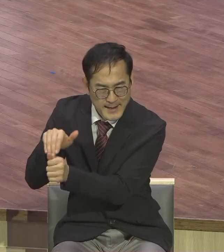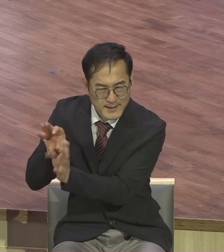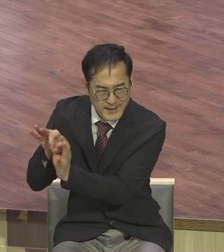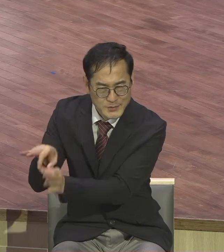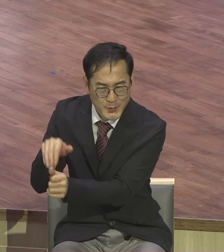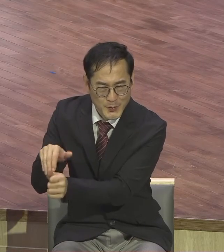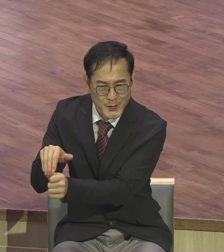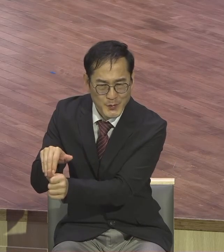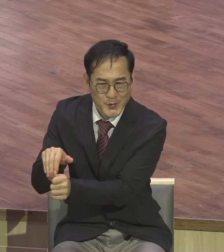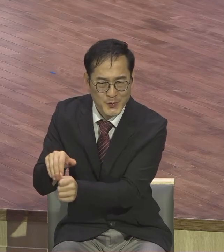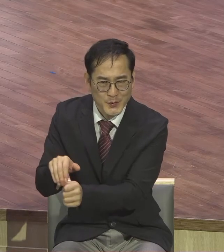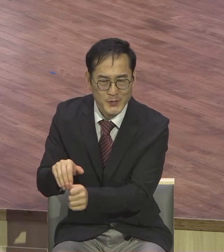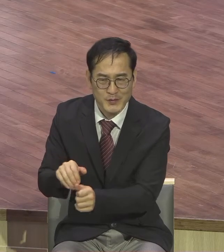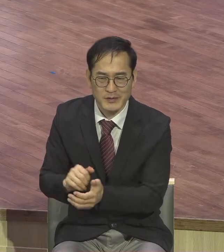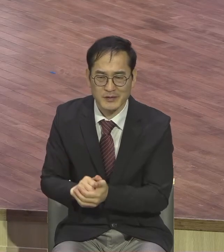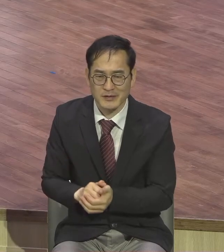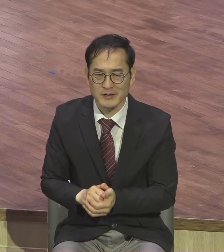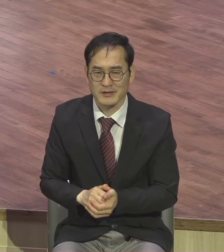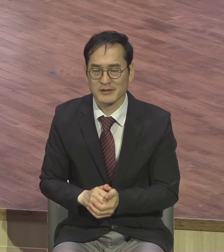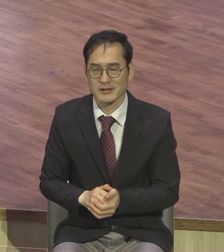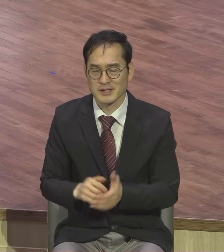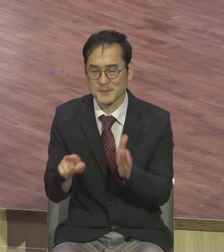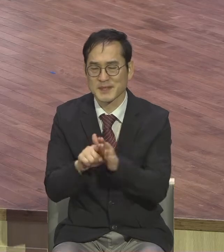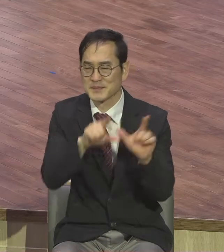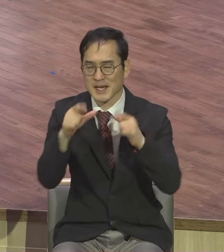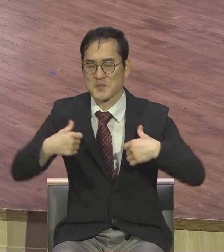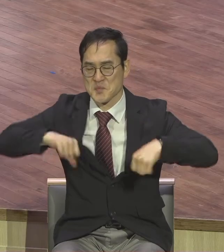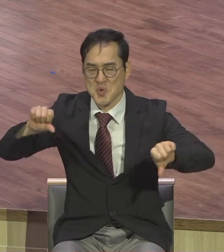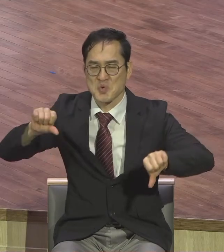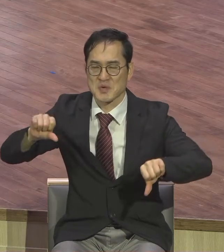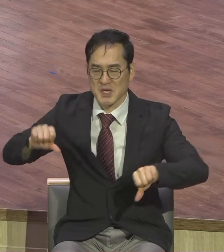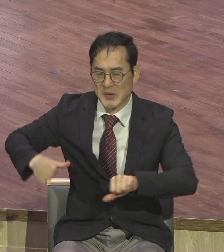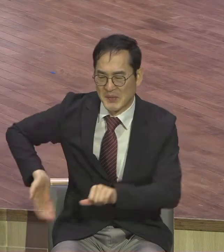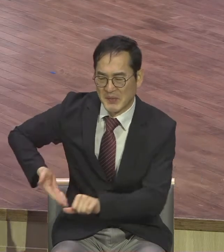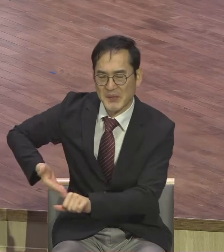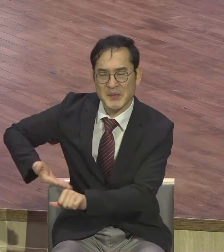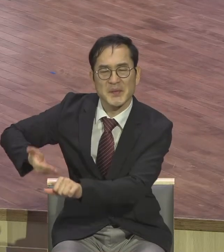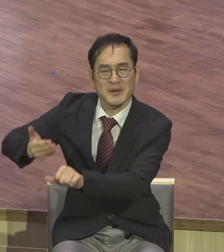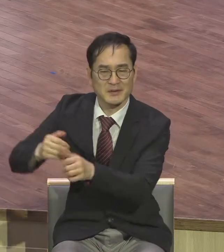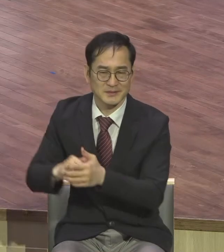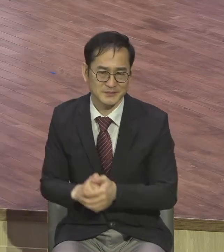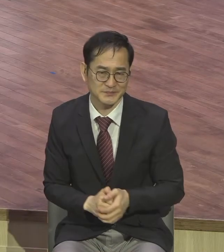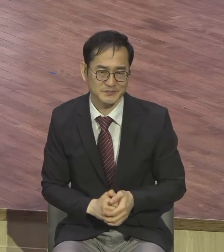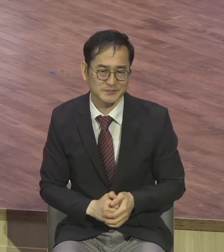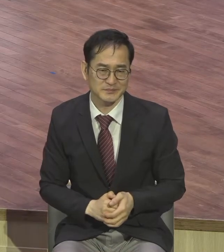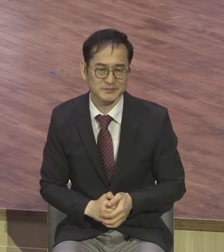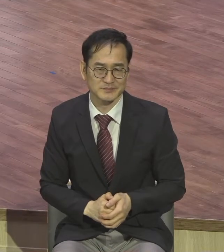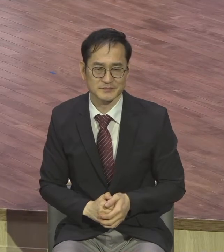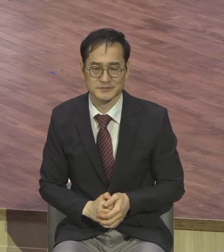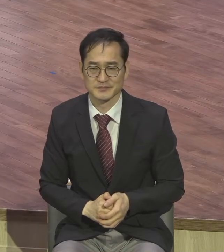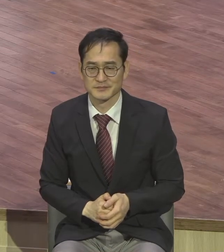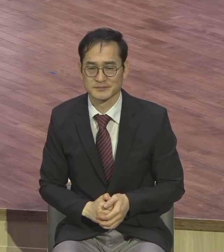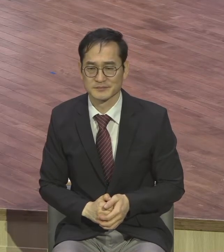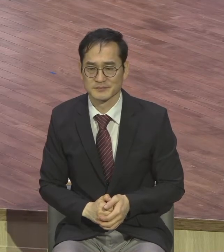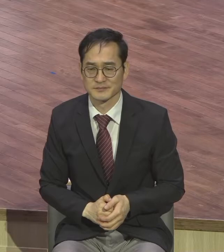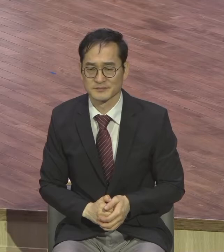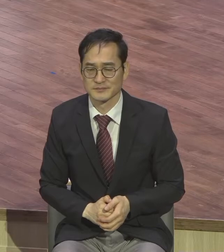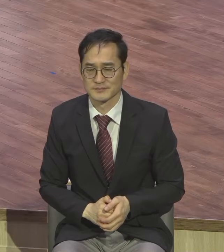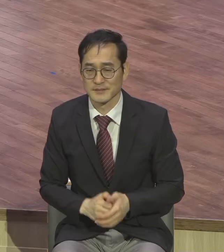술술을 다 씁니다 그러세요 신앙생활은 무조건 열심히 하는 게 능서가 아니에요 무조건 열심히